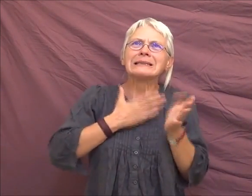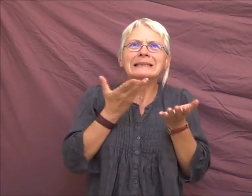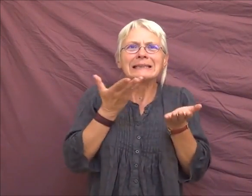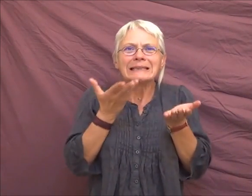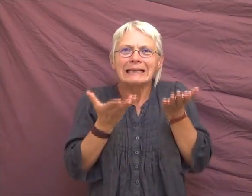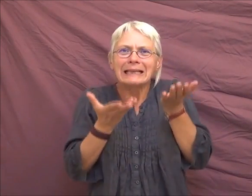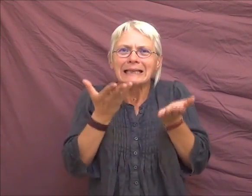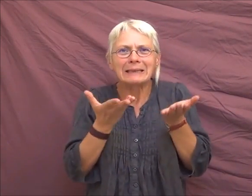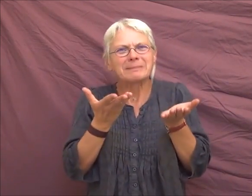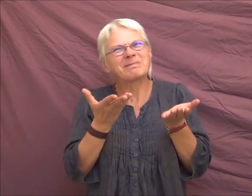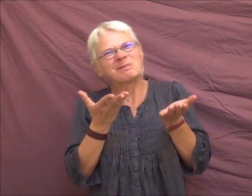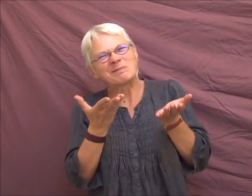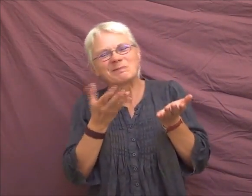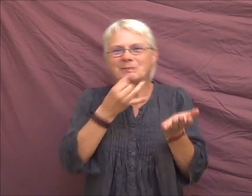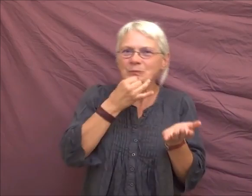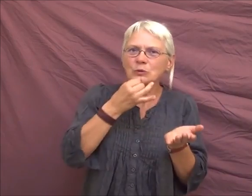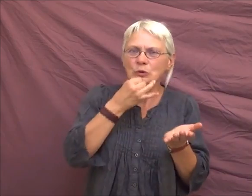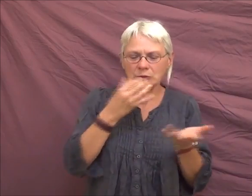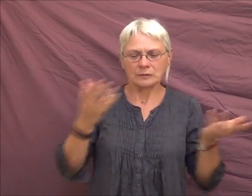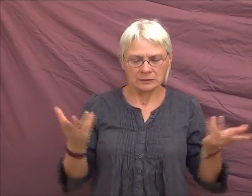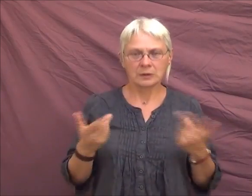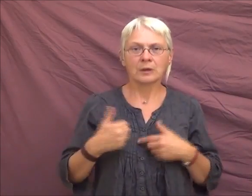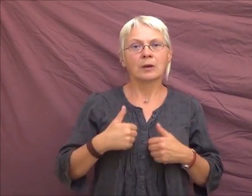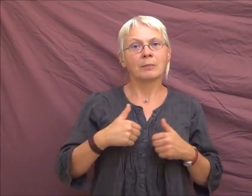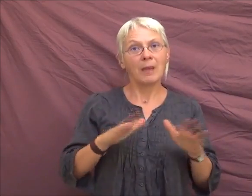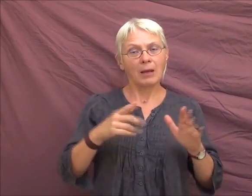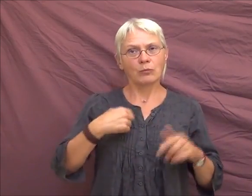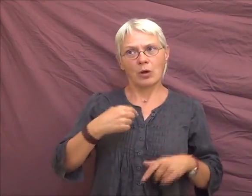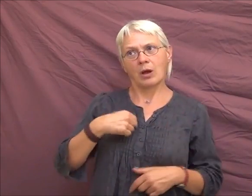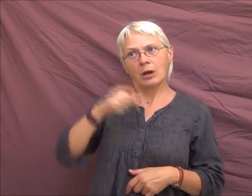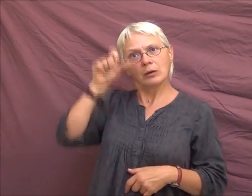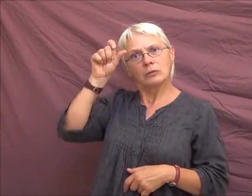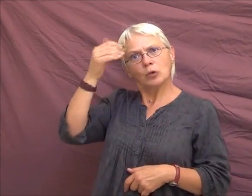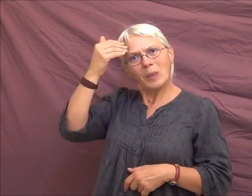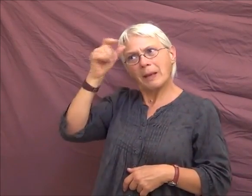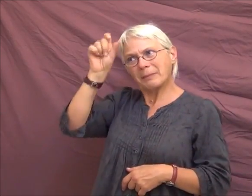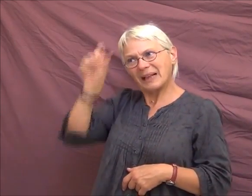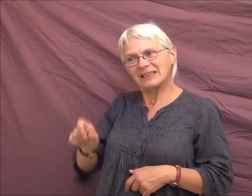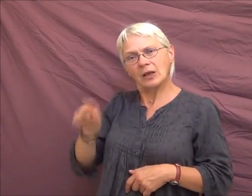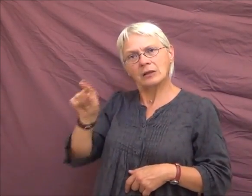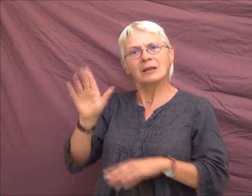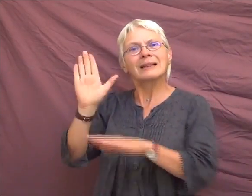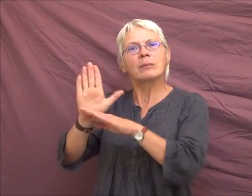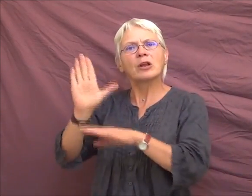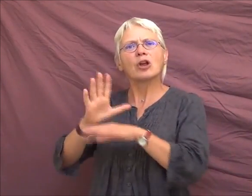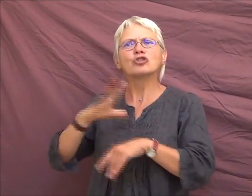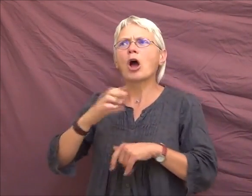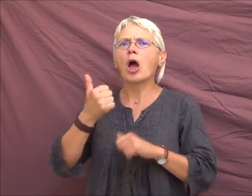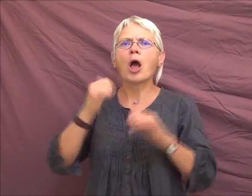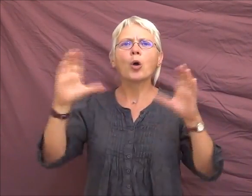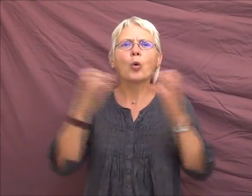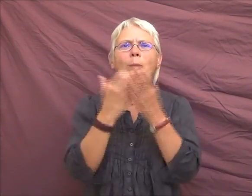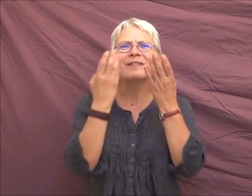? Mais je connais des personnes, ou du moins j'ai lu des témoignages. On parlait du fameux groupe Facebook